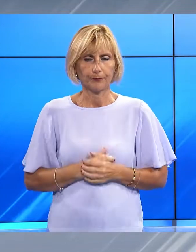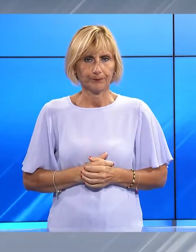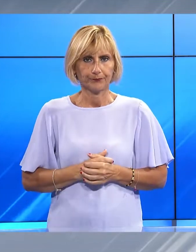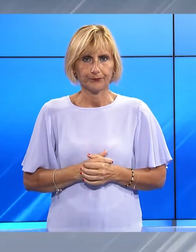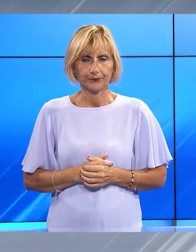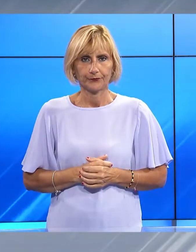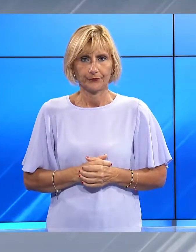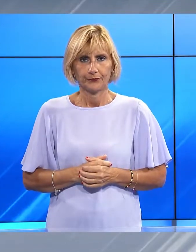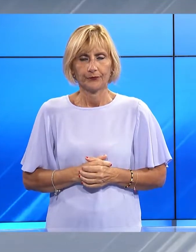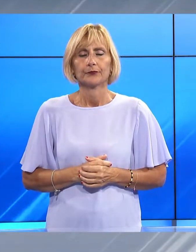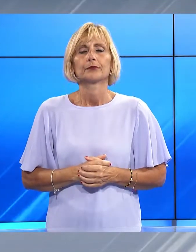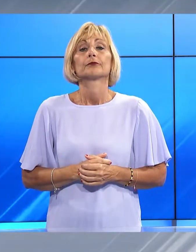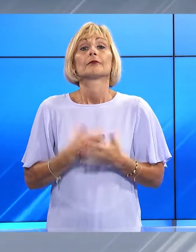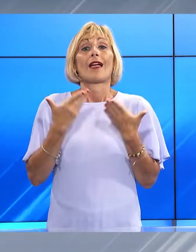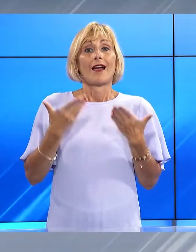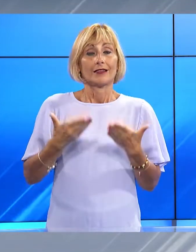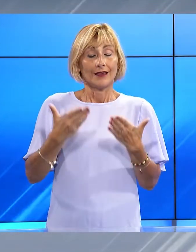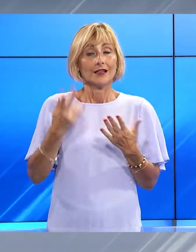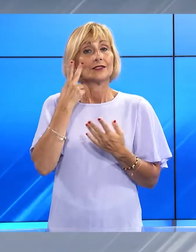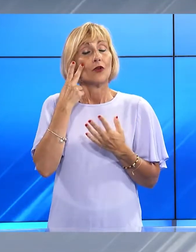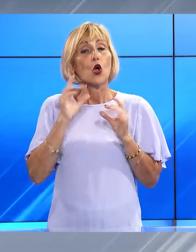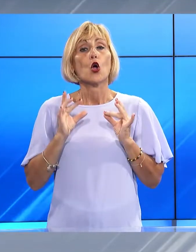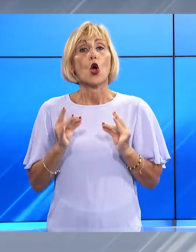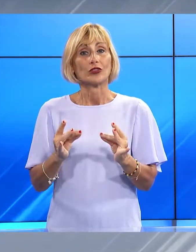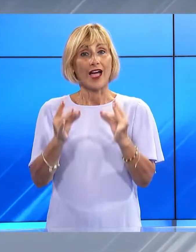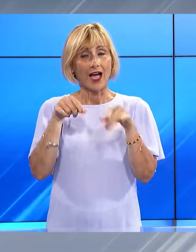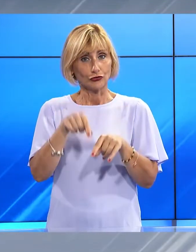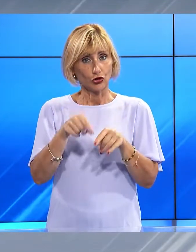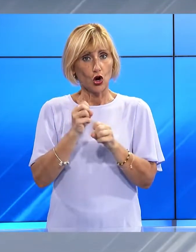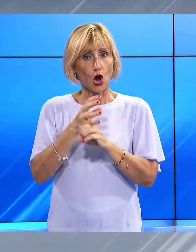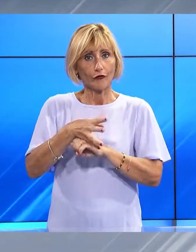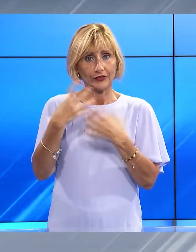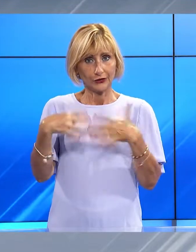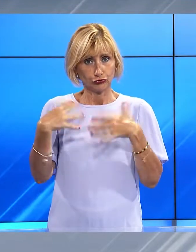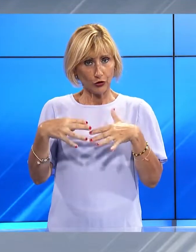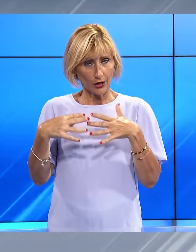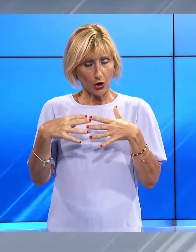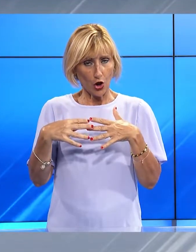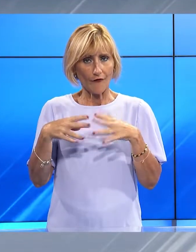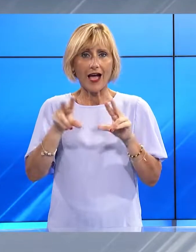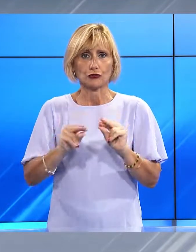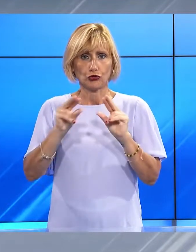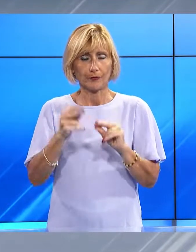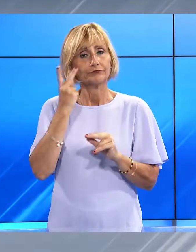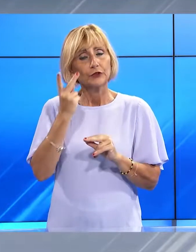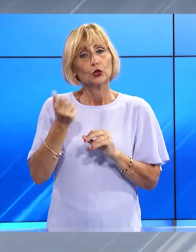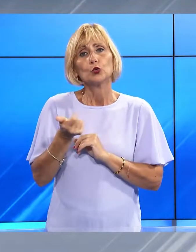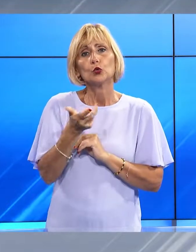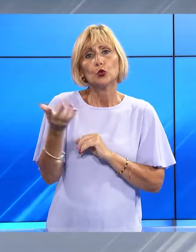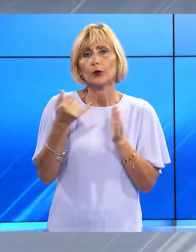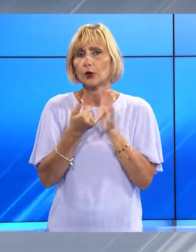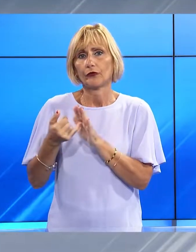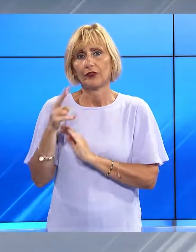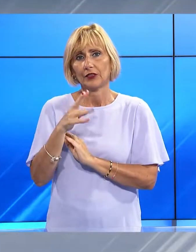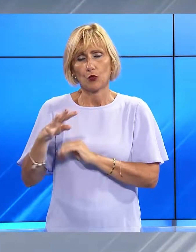Vediamo adesso invece ad aggiornarvi sull'andamento dei contagi della pandemia da Covid-19 sul territorio toscano. Vediamo i numeri delle ultime 24